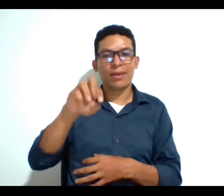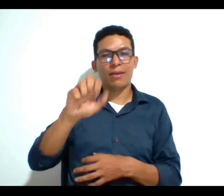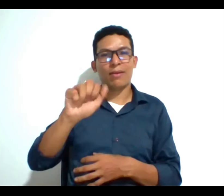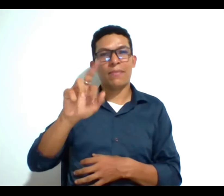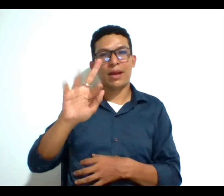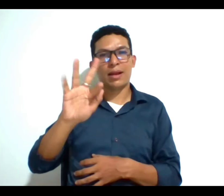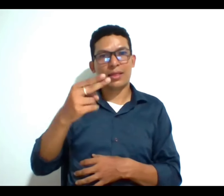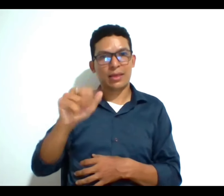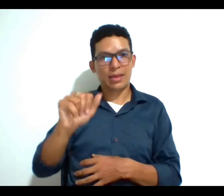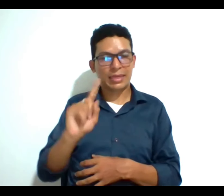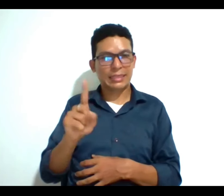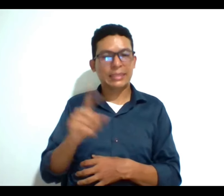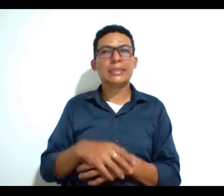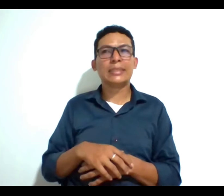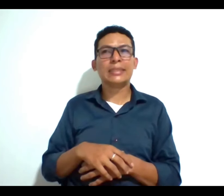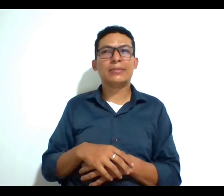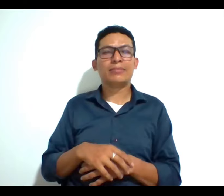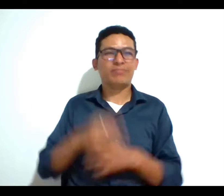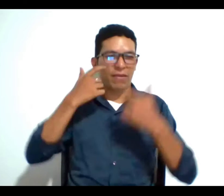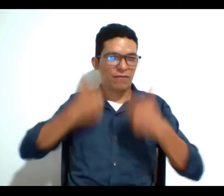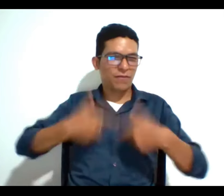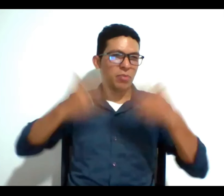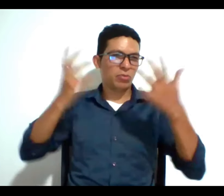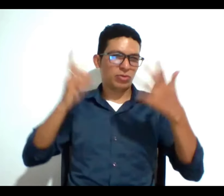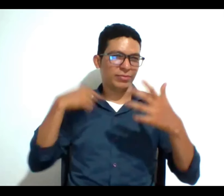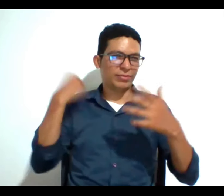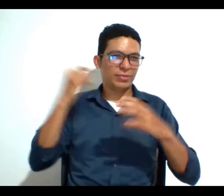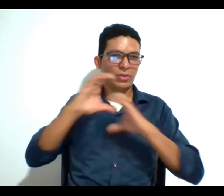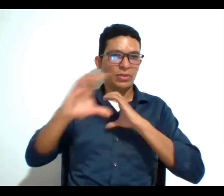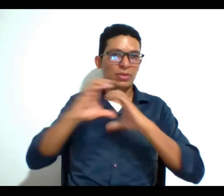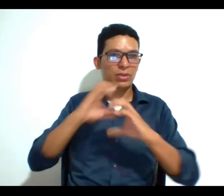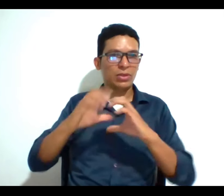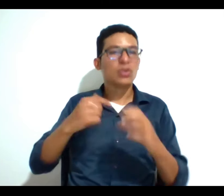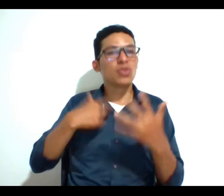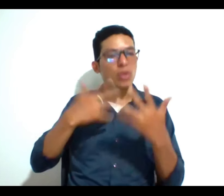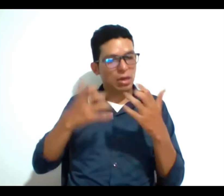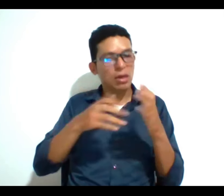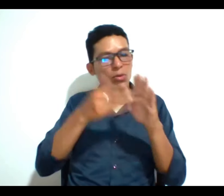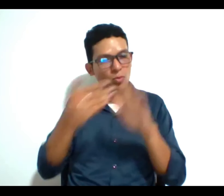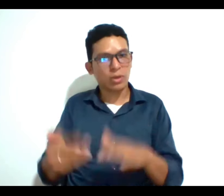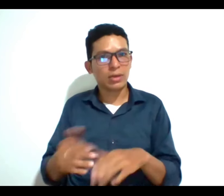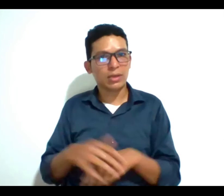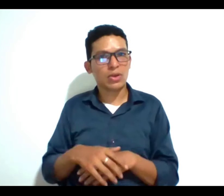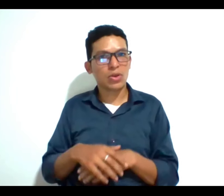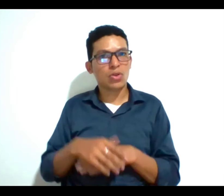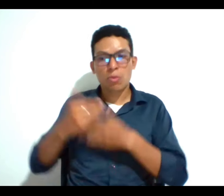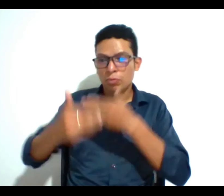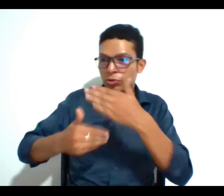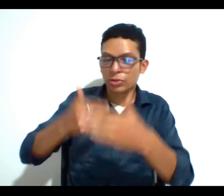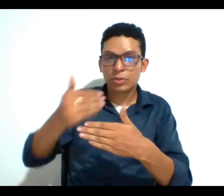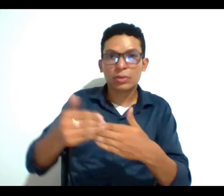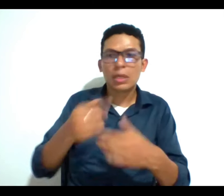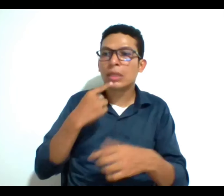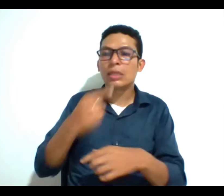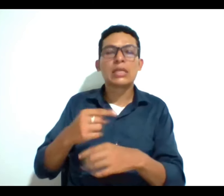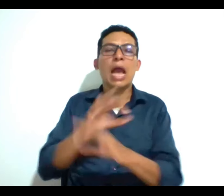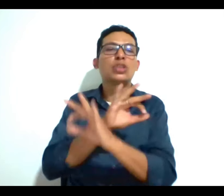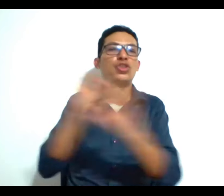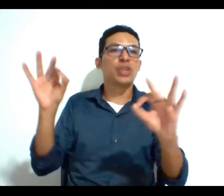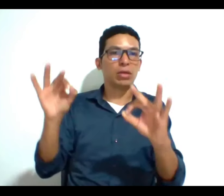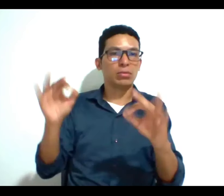tan famoso en medios de comunicación como ella dice si quiero morir hace todo su procedimiento y a última hora le cancelan el